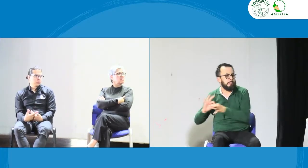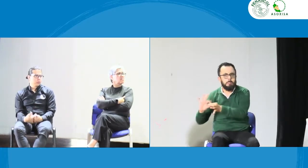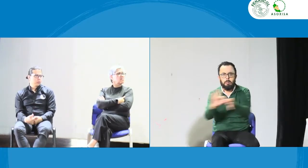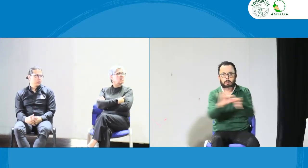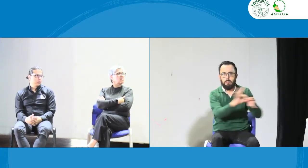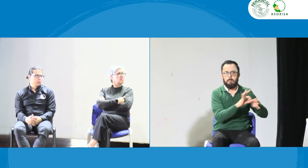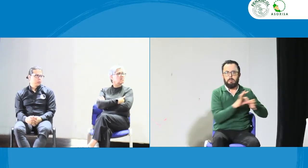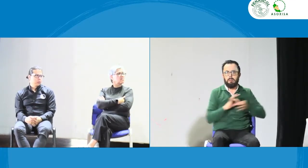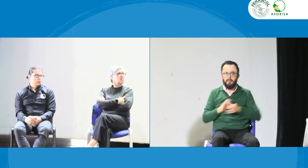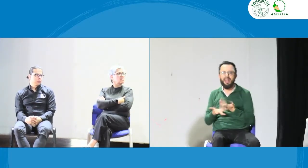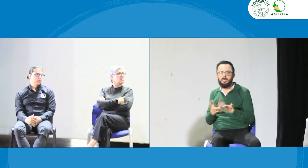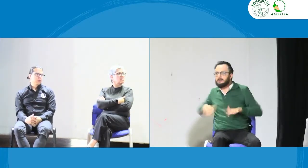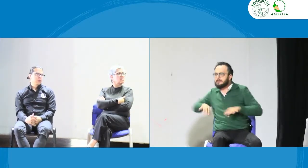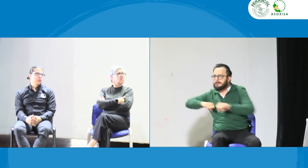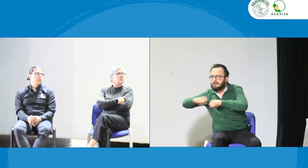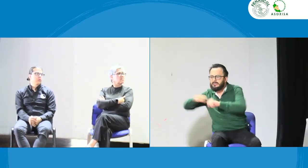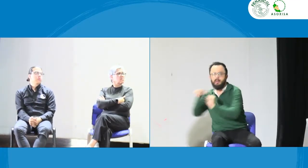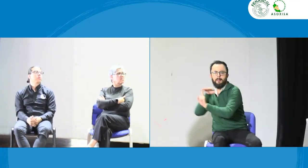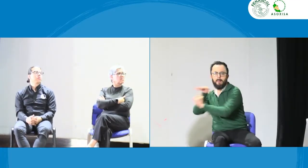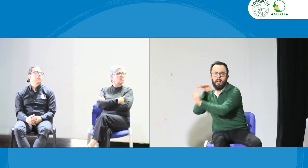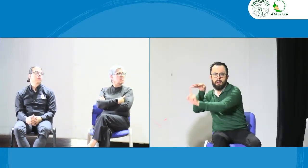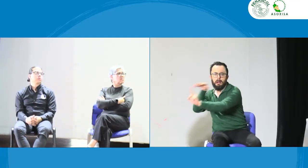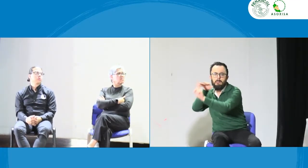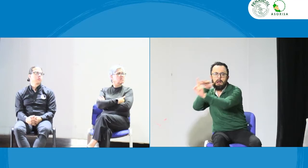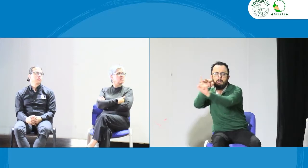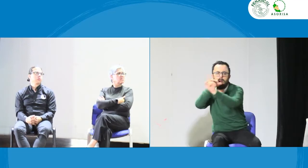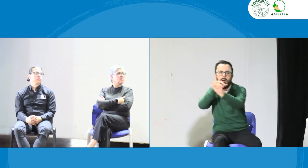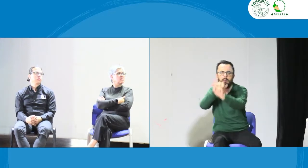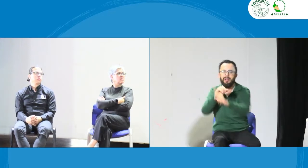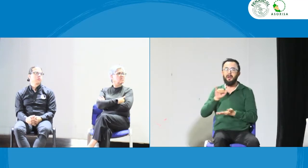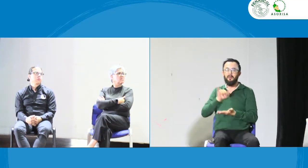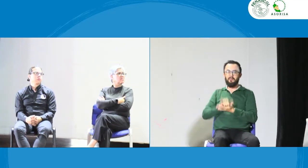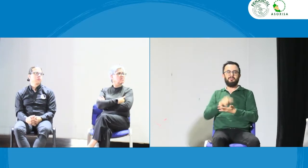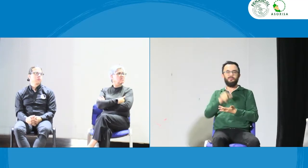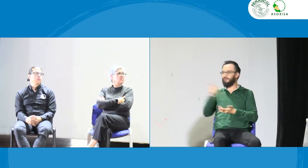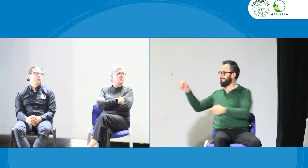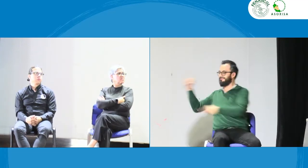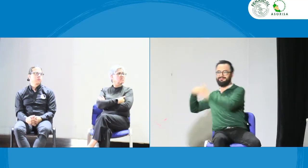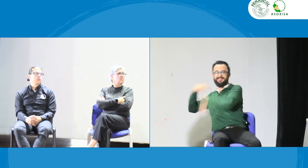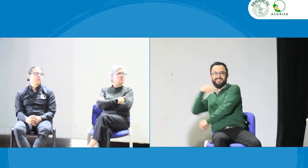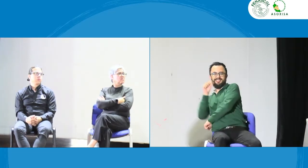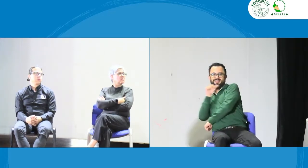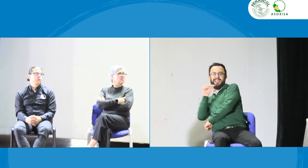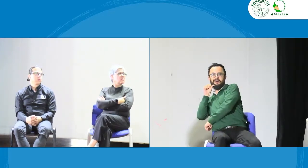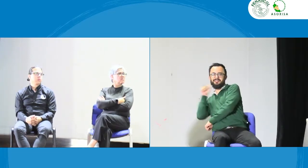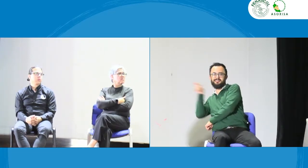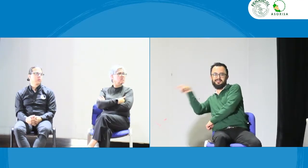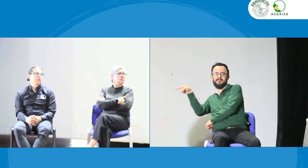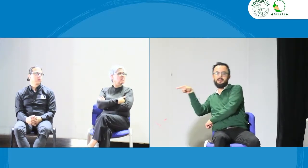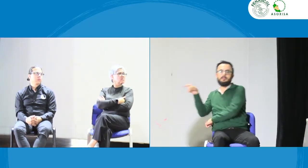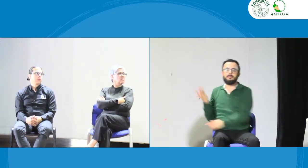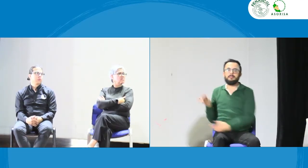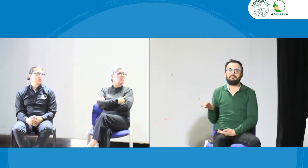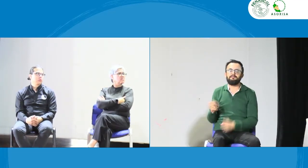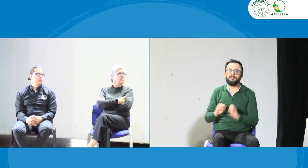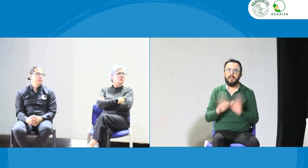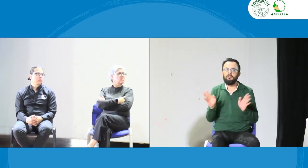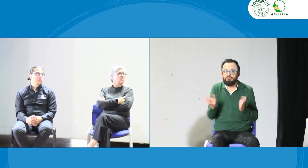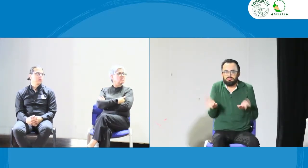asociaciones. Entonces, que se hagan esas acciones de incidencia, esta clase de estos dos espacios, y como muy bien lo estaba mencionando